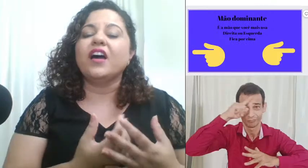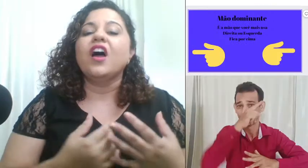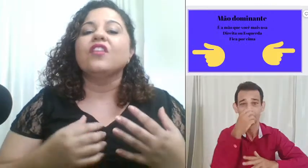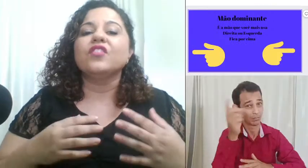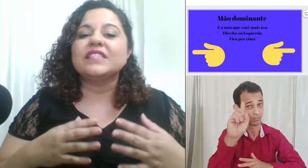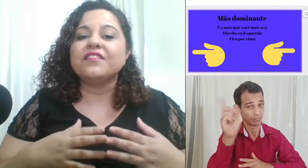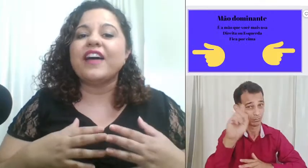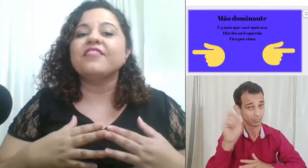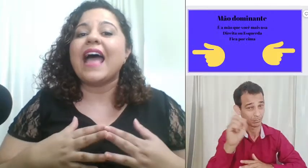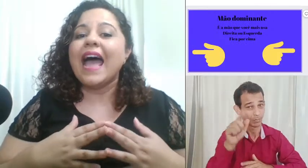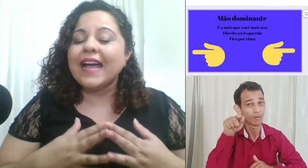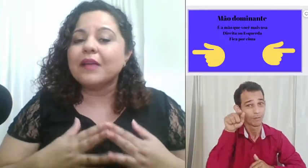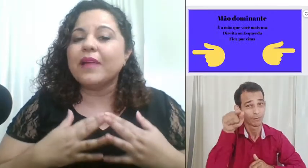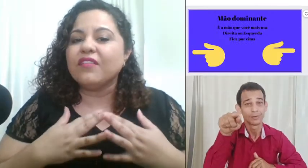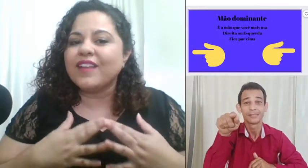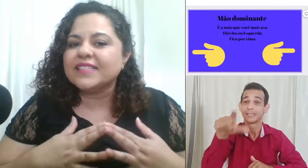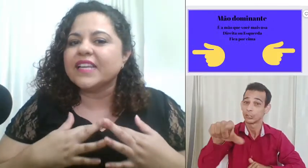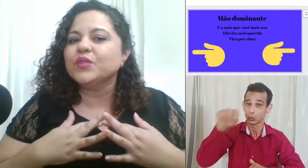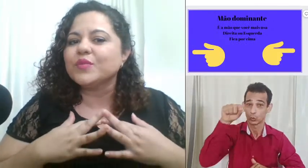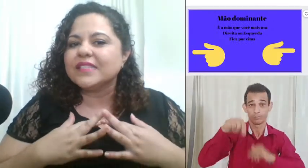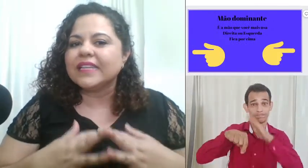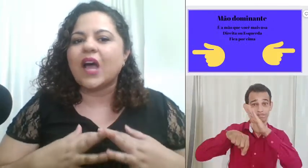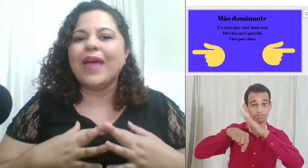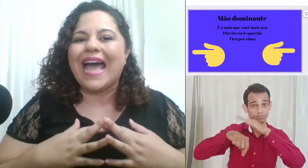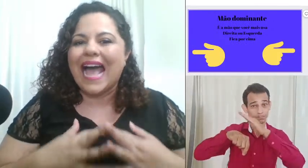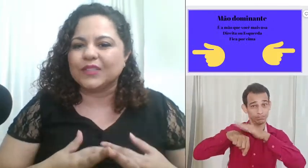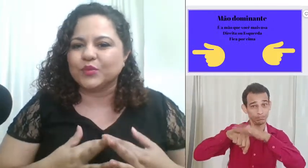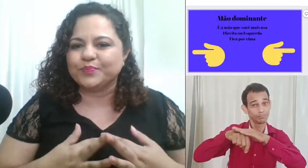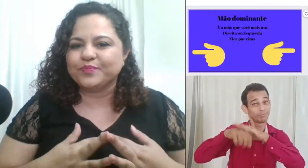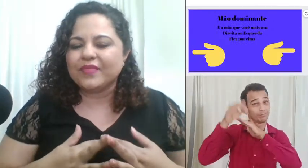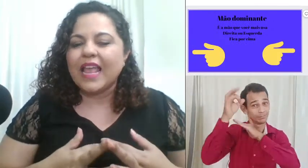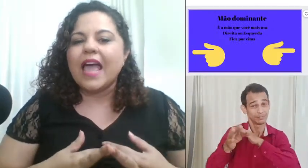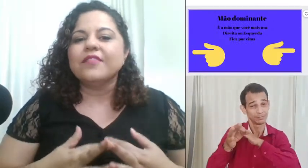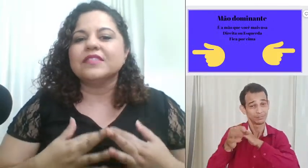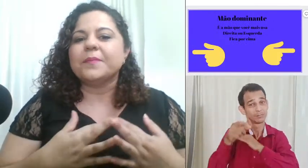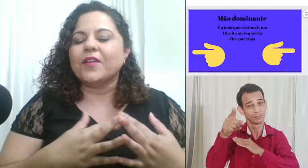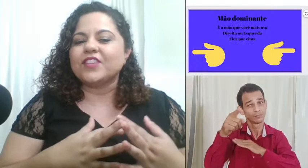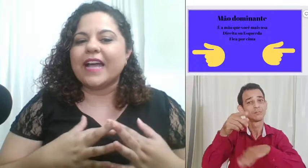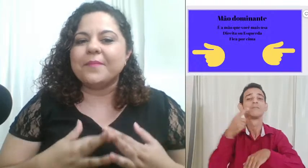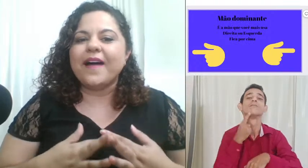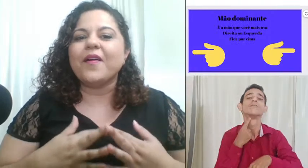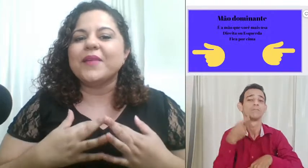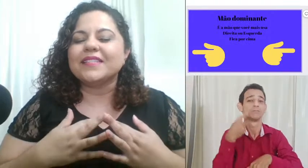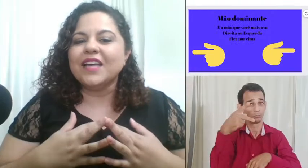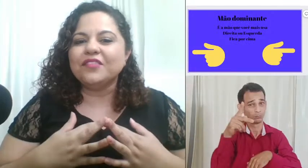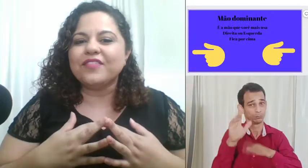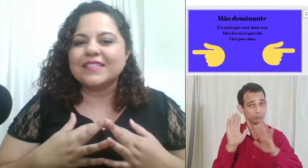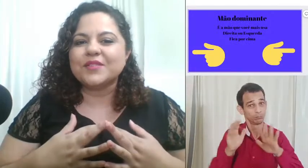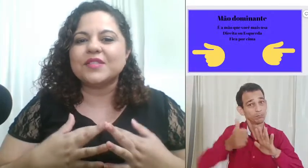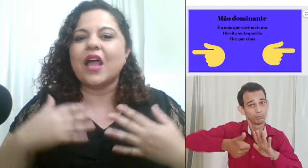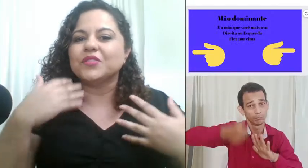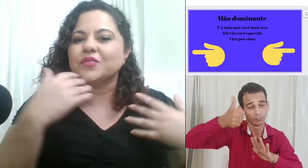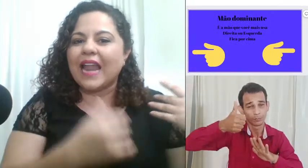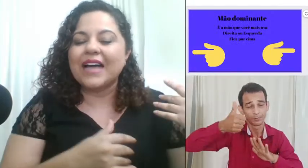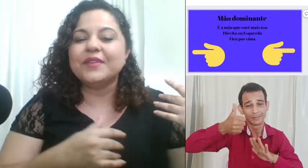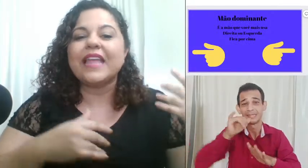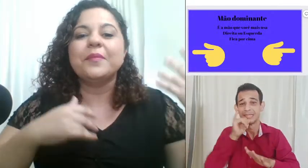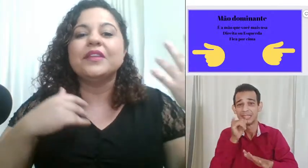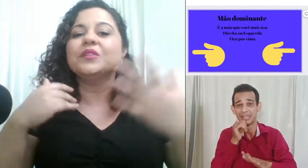você vai acabar fazendo um sinal errado você pode acabar começando fazendo o sinal de um lado e terminando